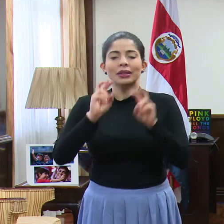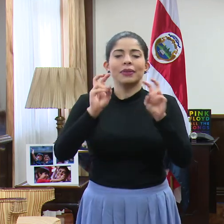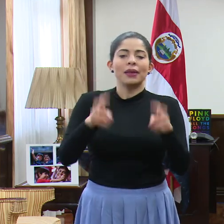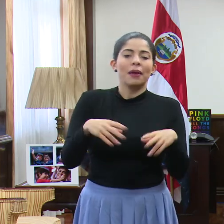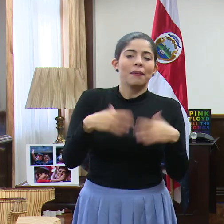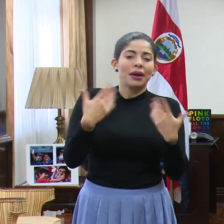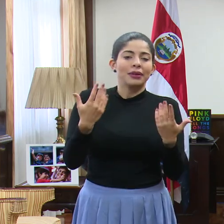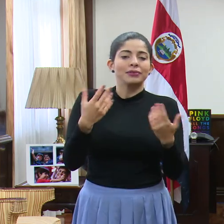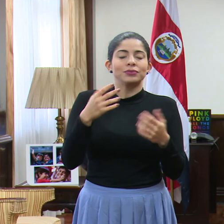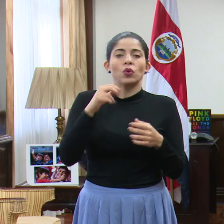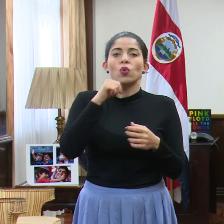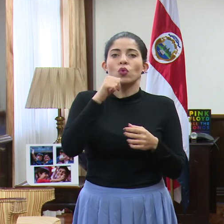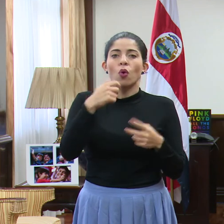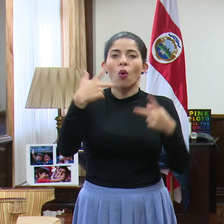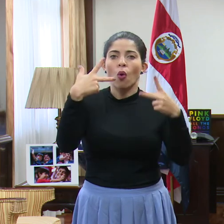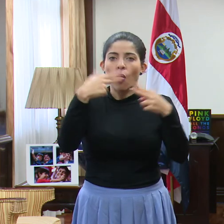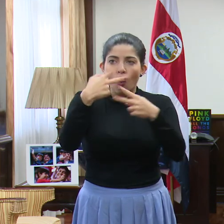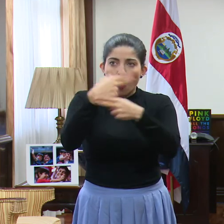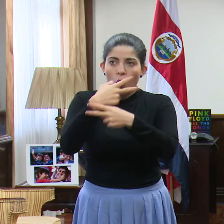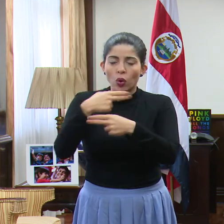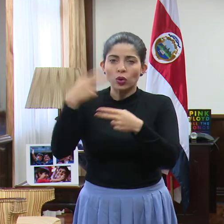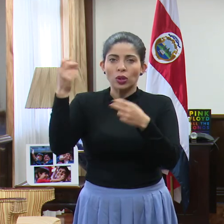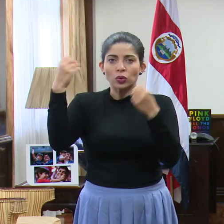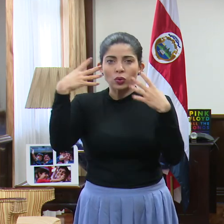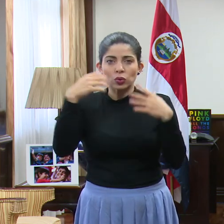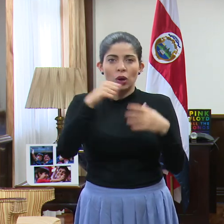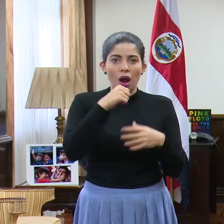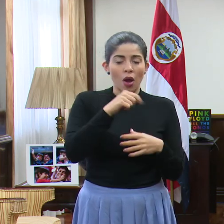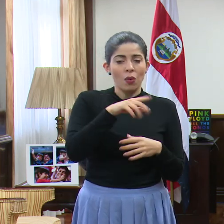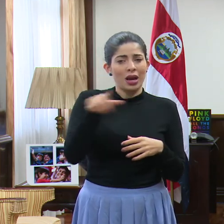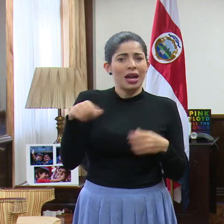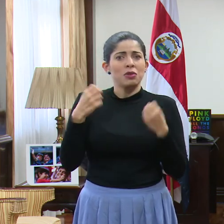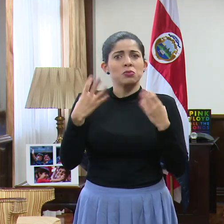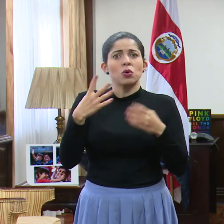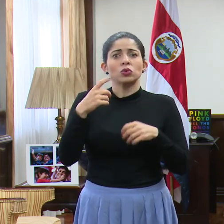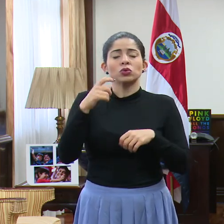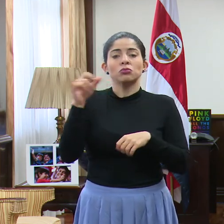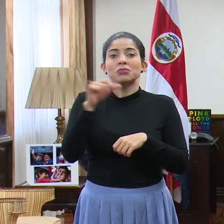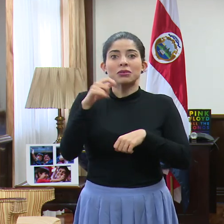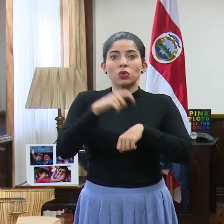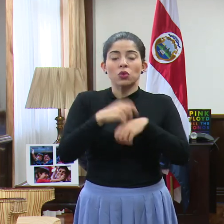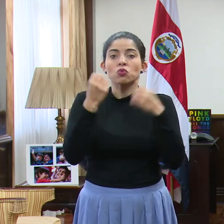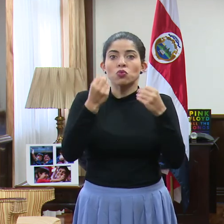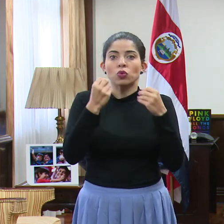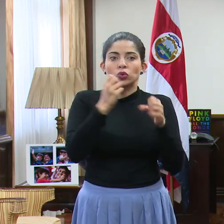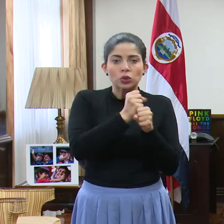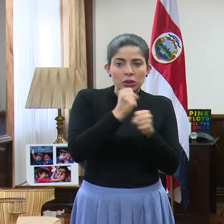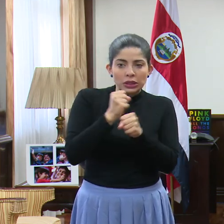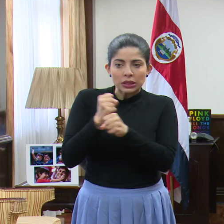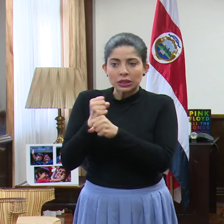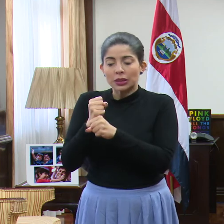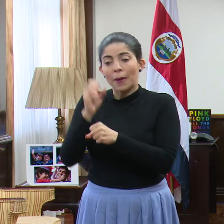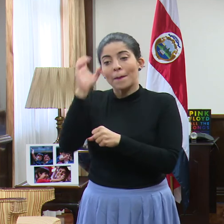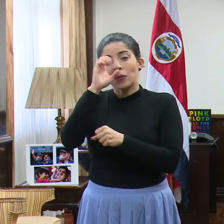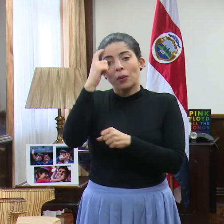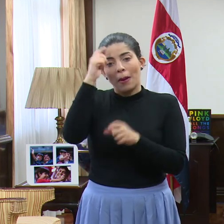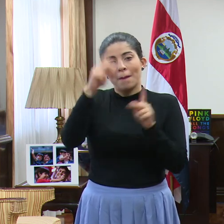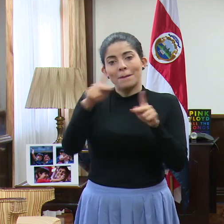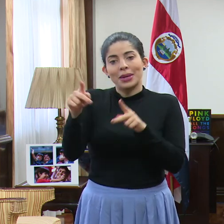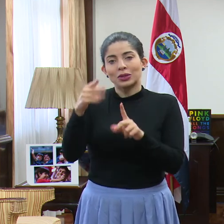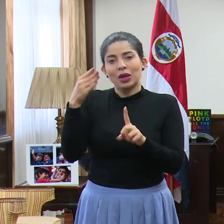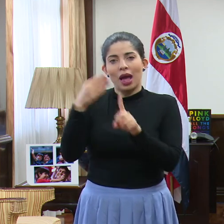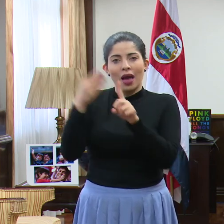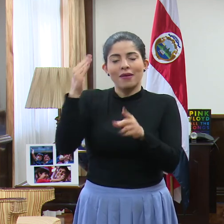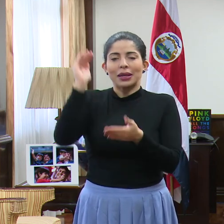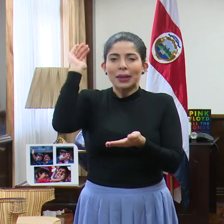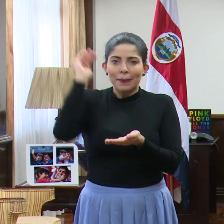temas de que no haya cortes. Es decir, estamos haciendo muchas cosas a la vez, buscando que la población se vea lo menos